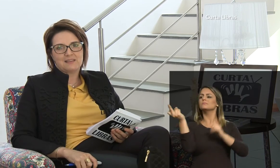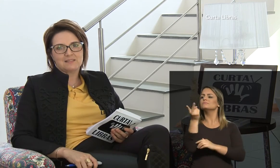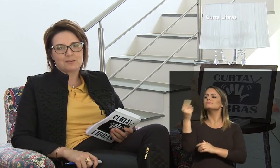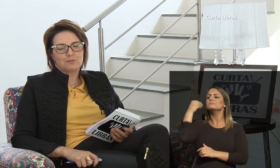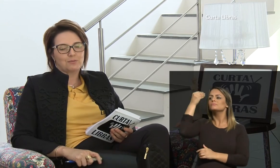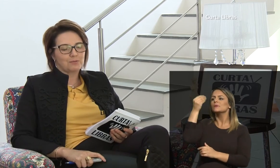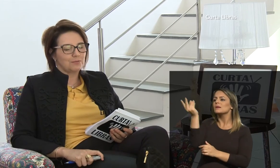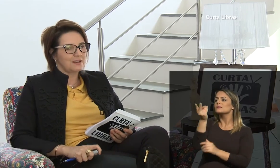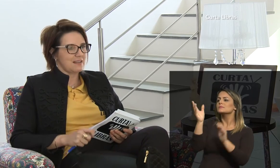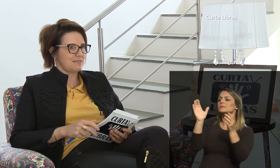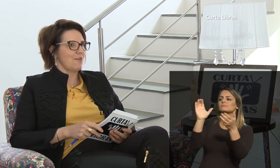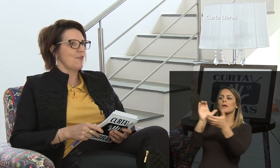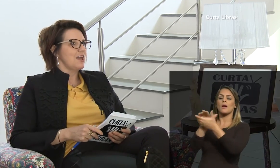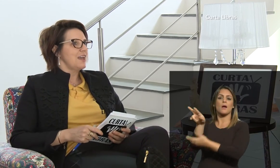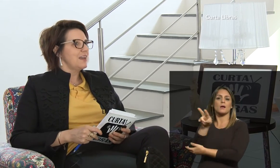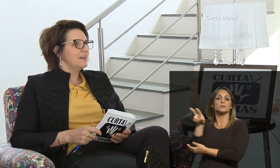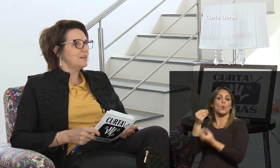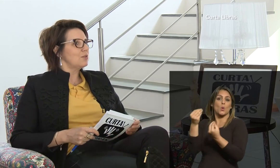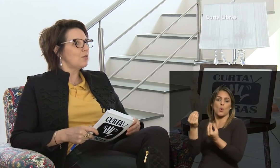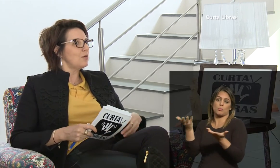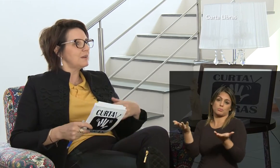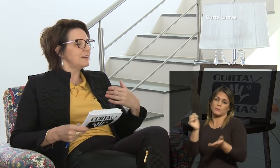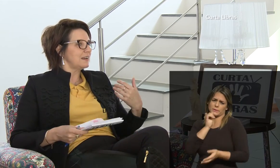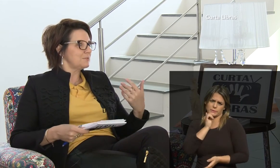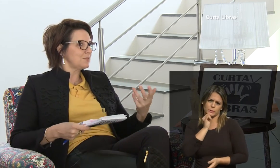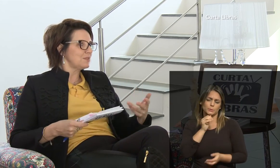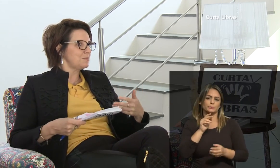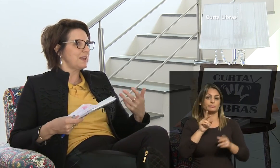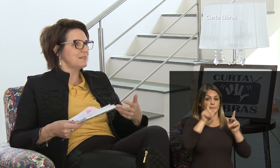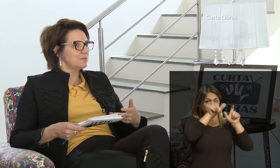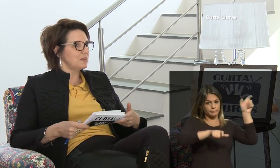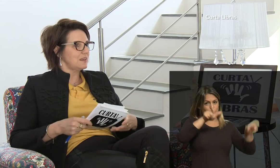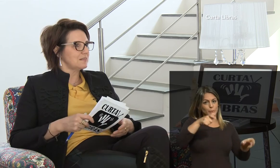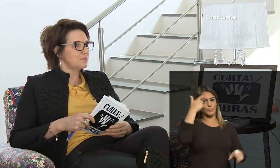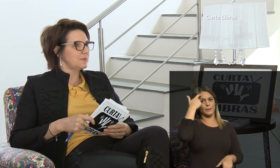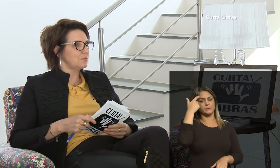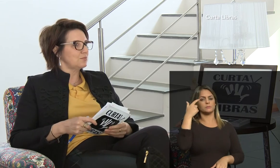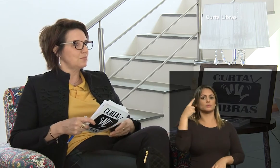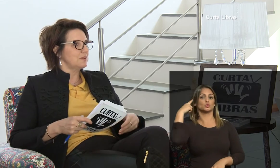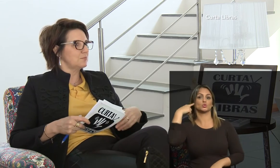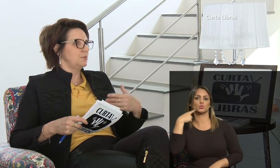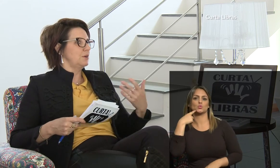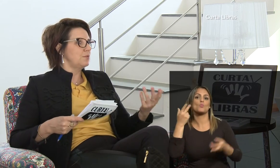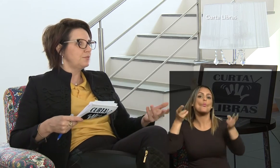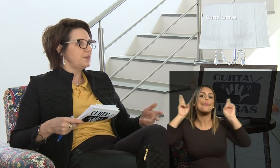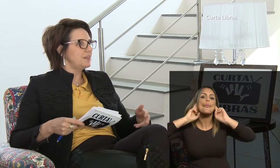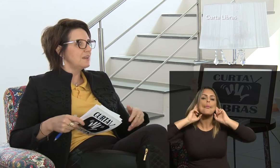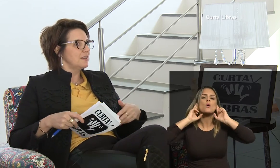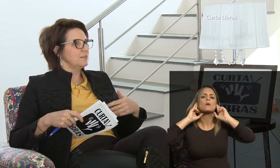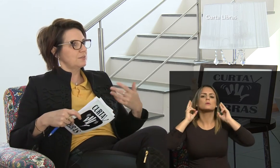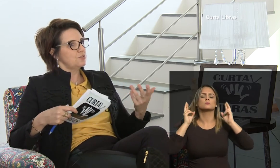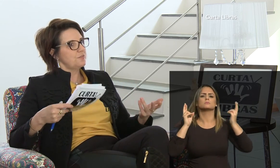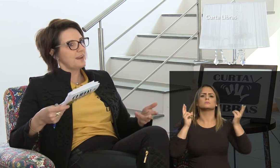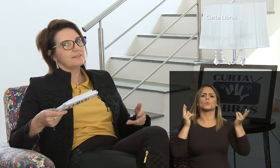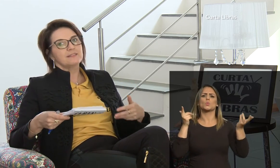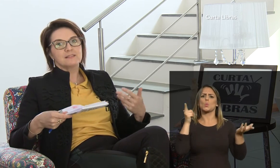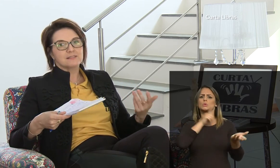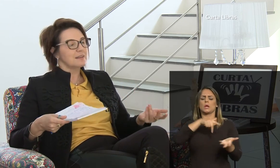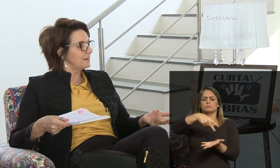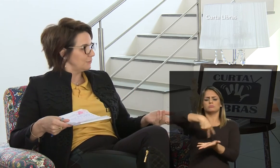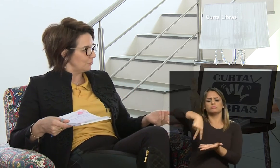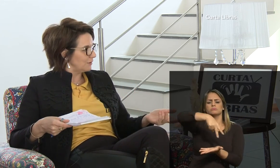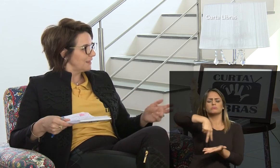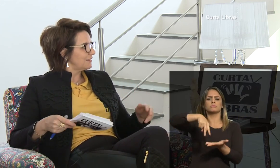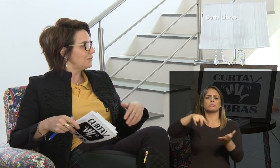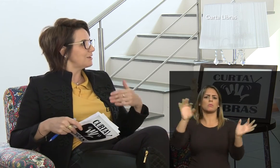experiência com o casal. As pessoas pensam que as pessoas surdas, por não ouvir, não se divertem